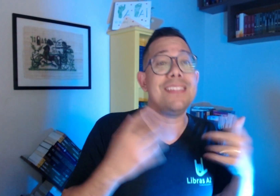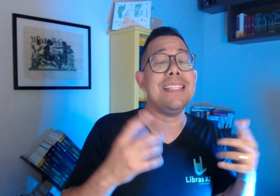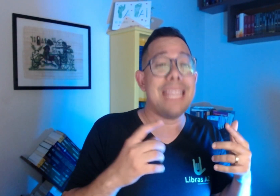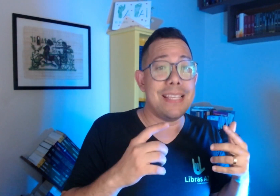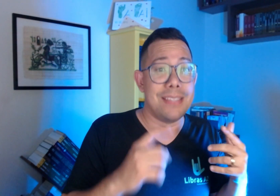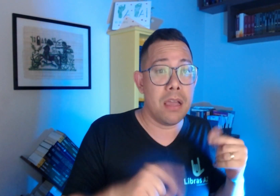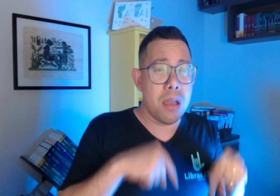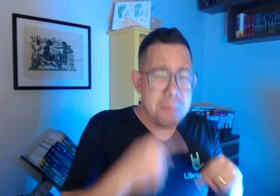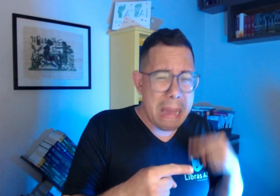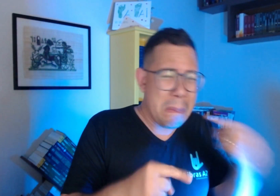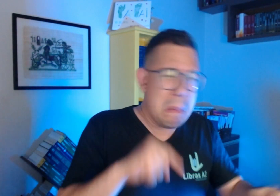intensa.